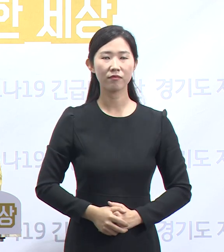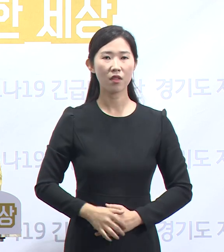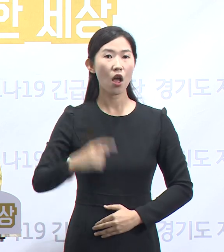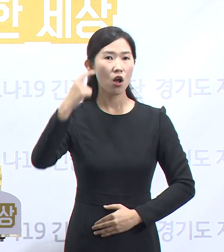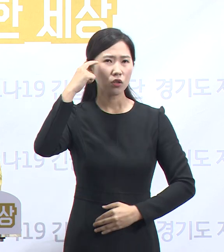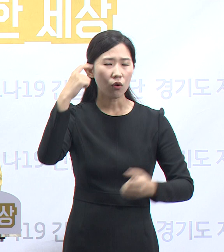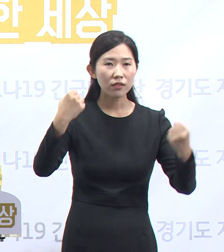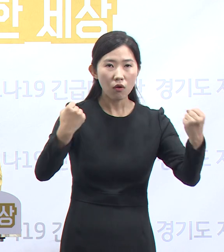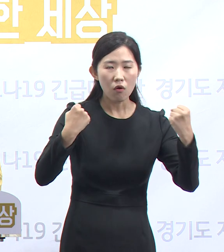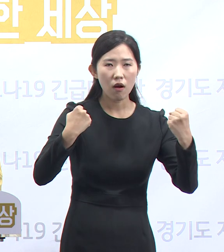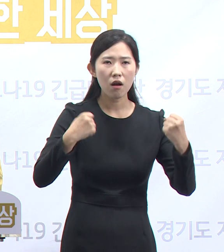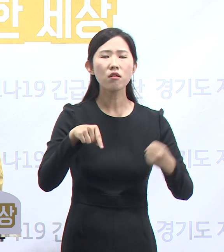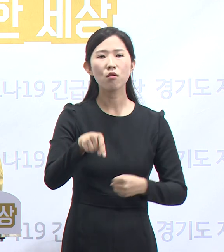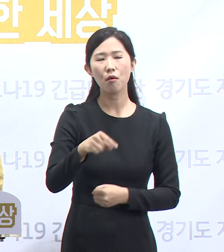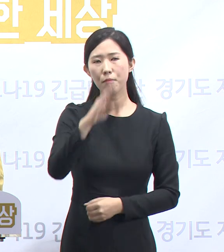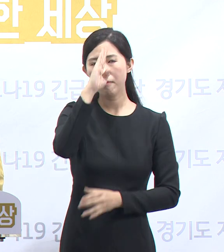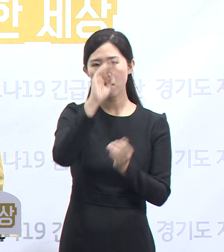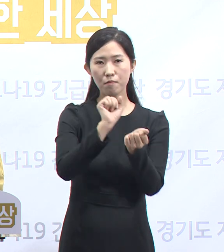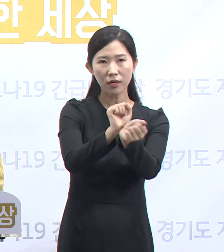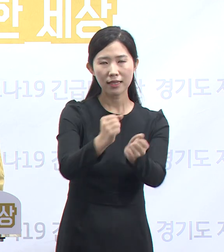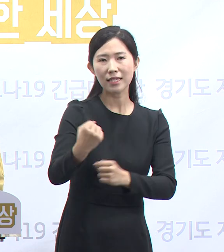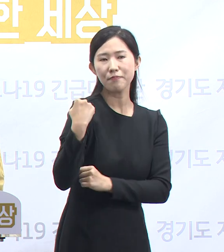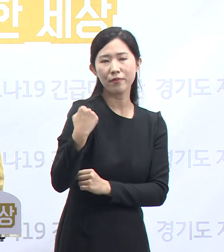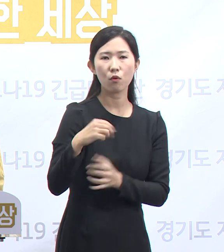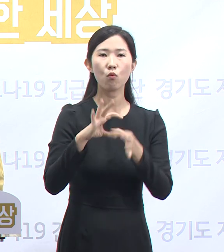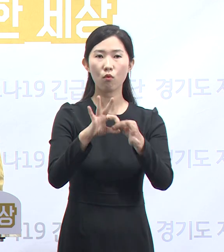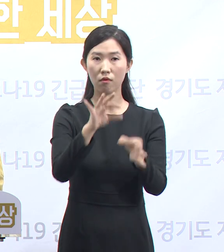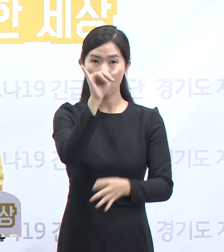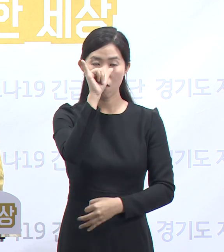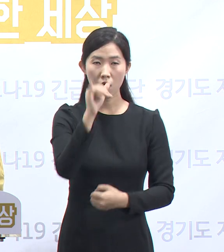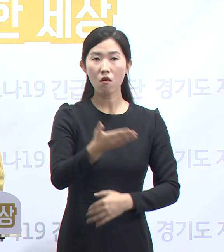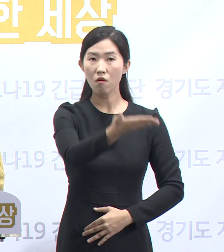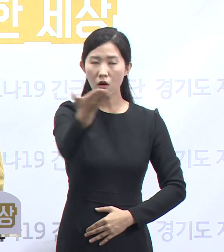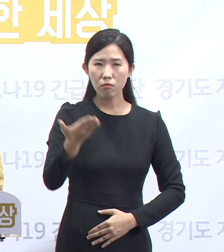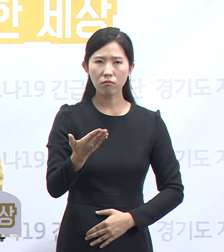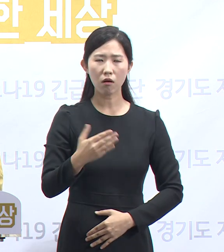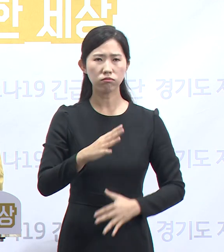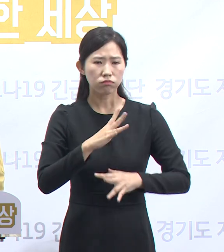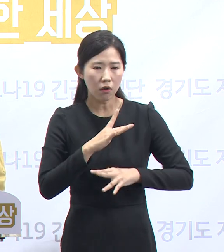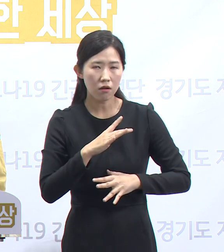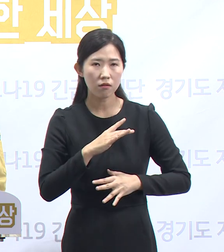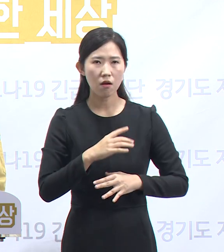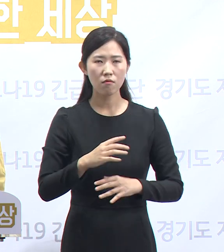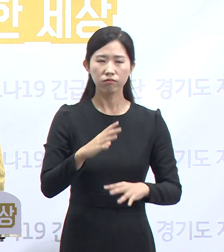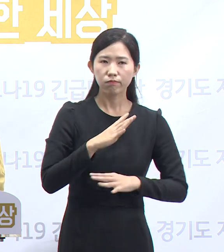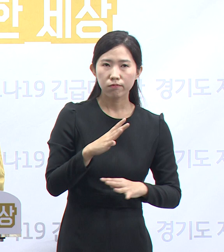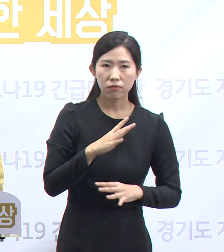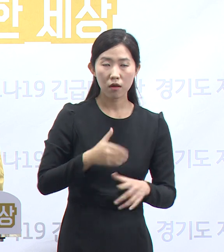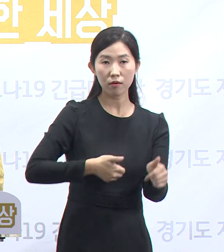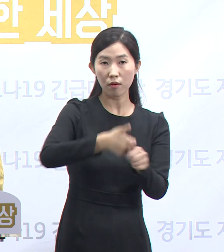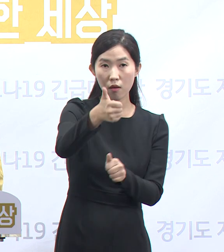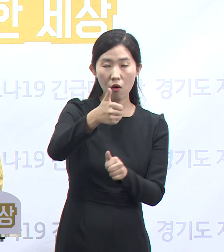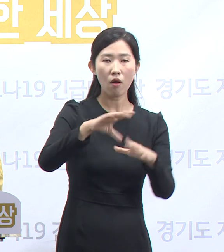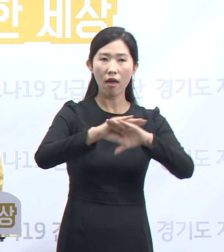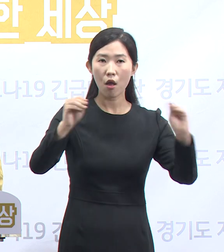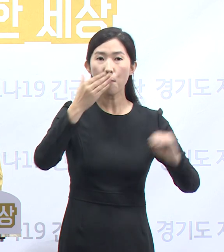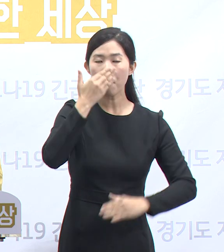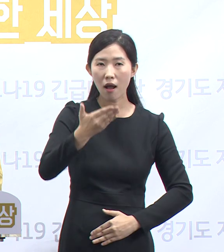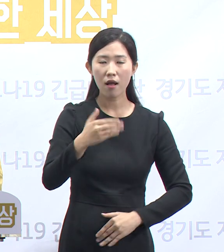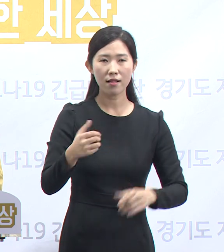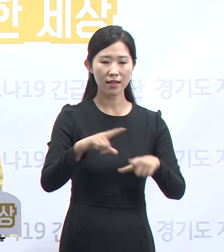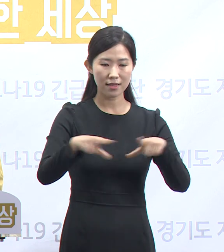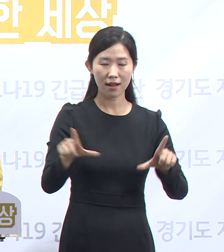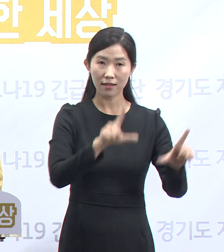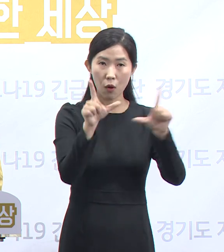면역과도 밀접한 관련이 있습니다. 경기도는 도민께서 과도한 불안감과 공포를 극복하고 일상을 빠르게 회복할 수 있도록